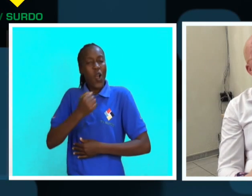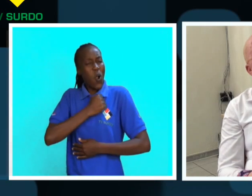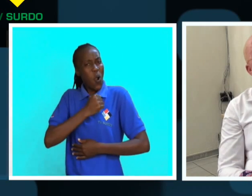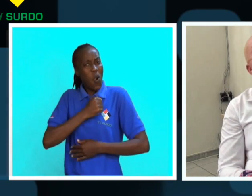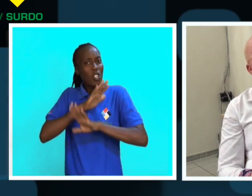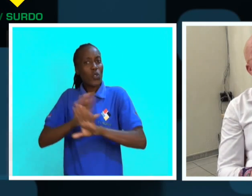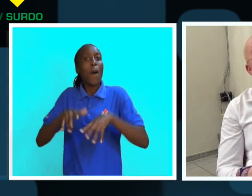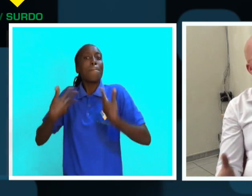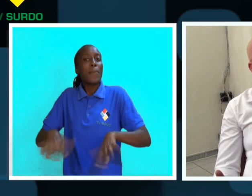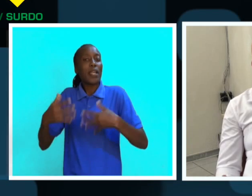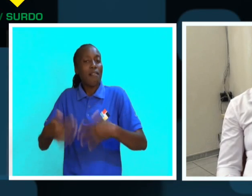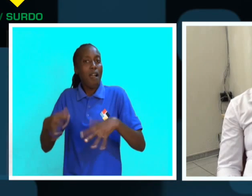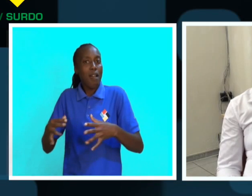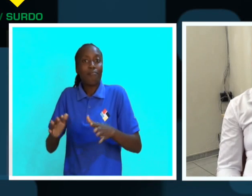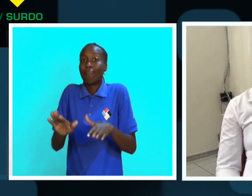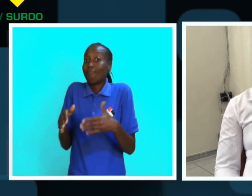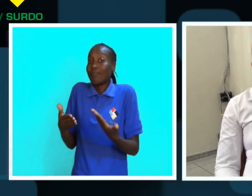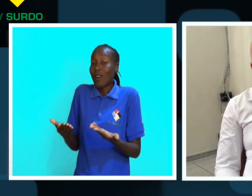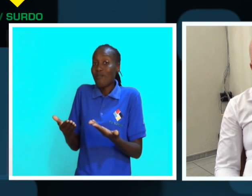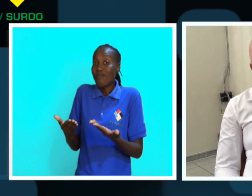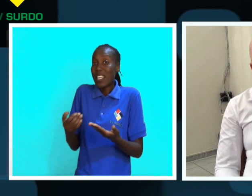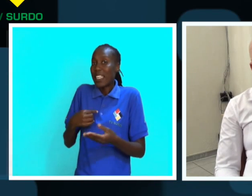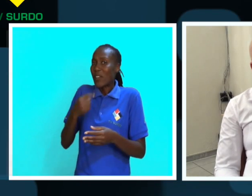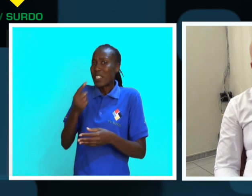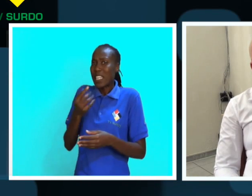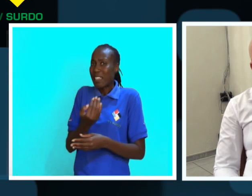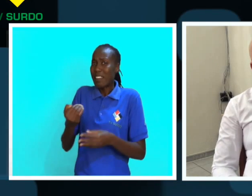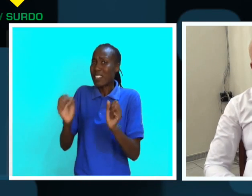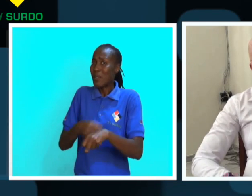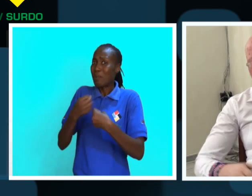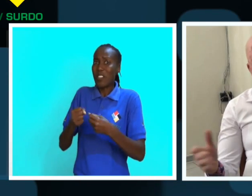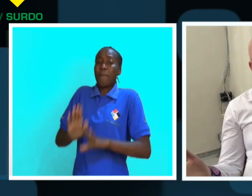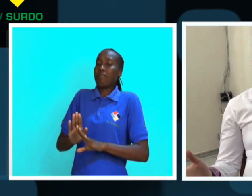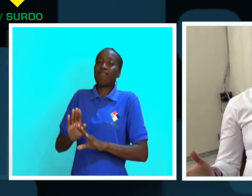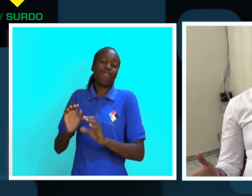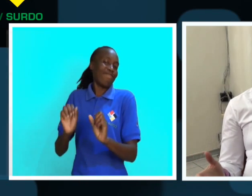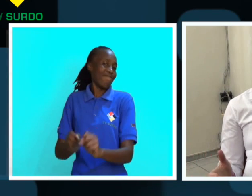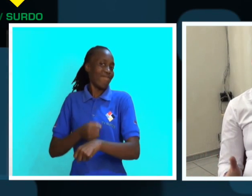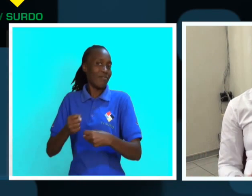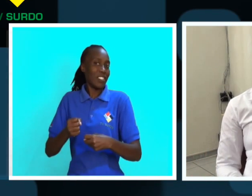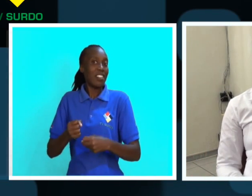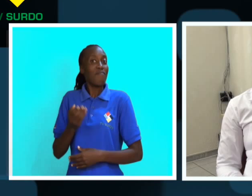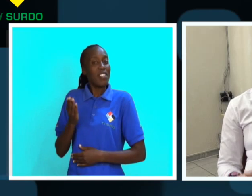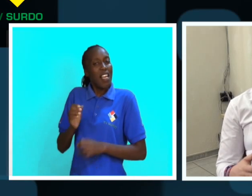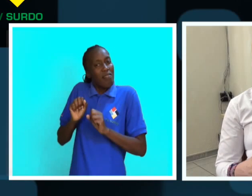crianças só querem brincar. E, por um lado, não posso impedir a ele de brincar com os amigos. Eu preciso